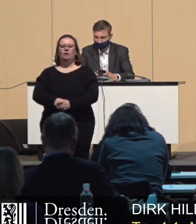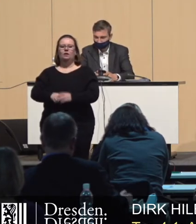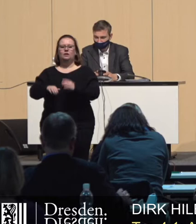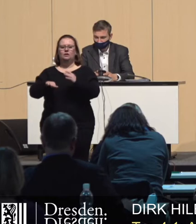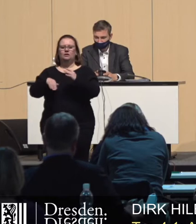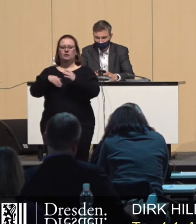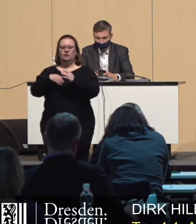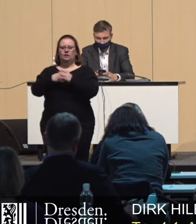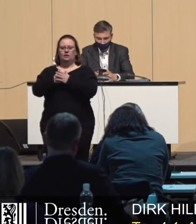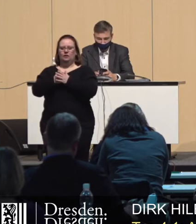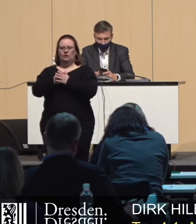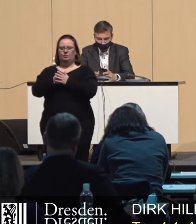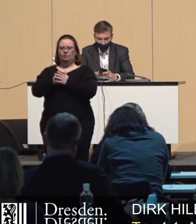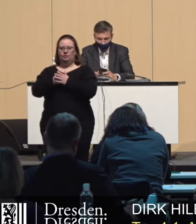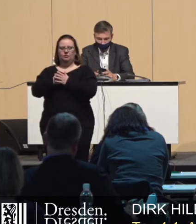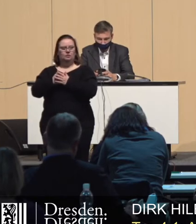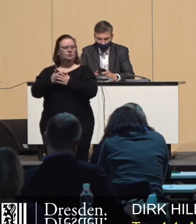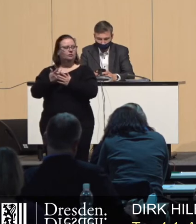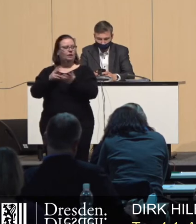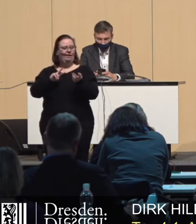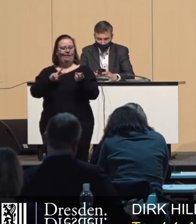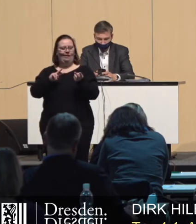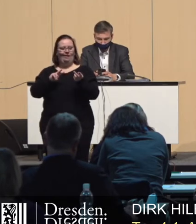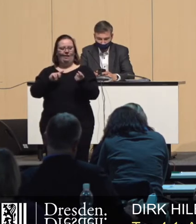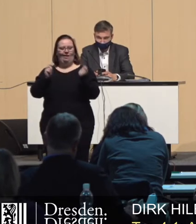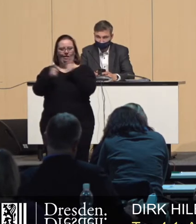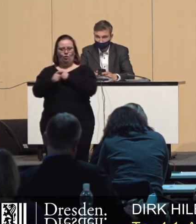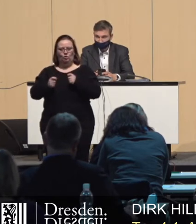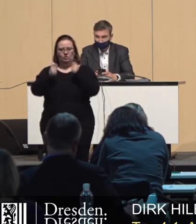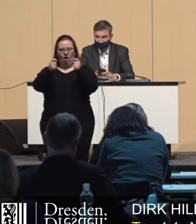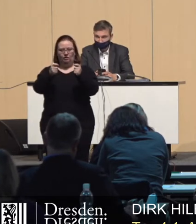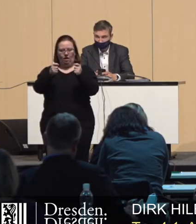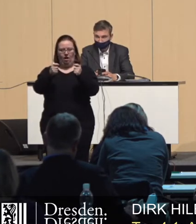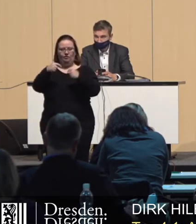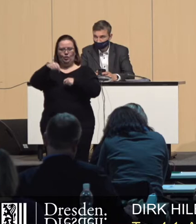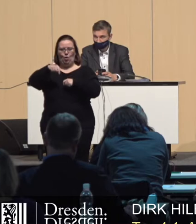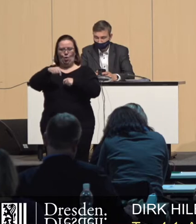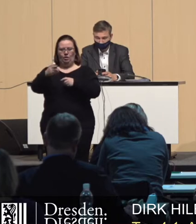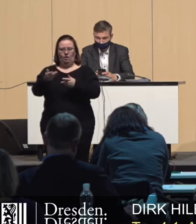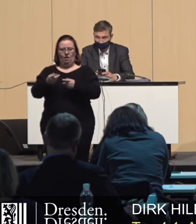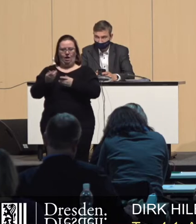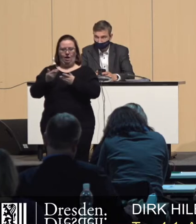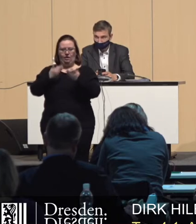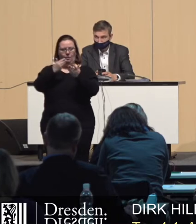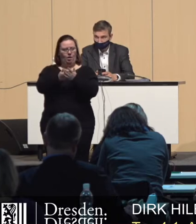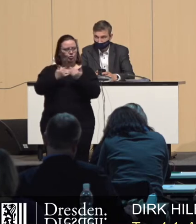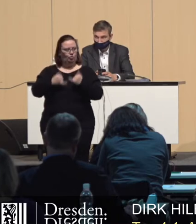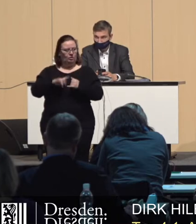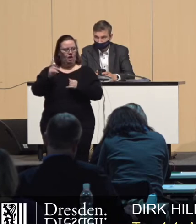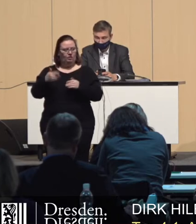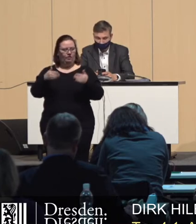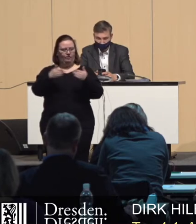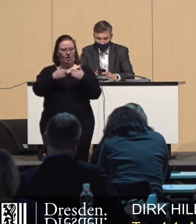CDU-Änderungsantrag, der könnte zunächst eingebracht werden und wir starten dann in der